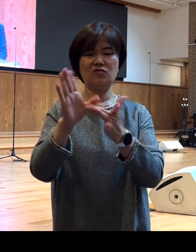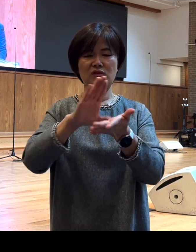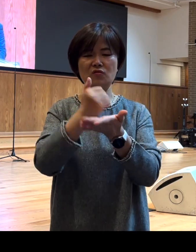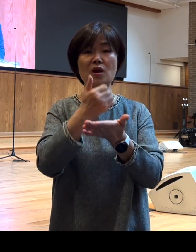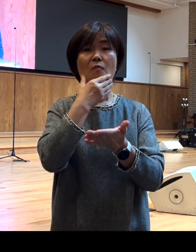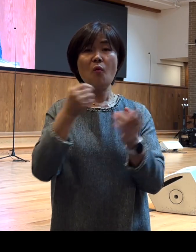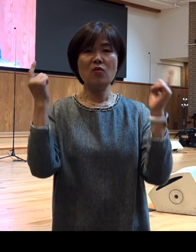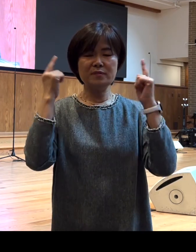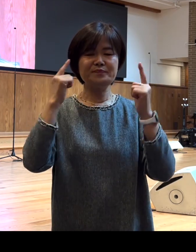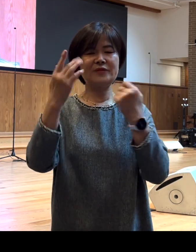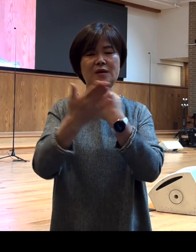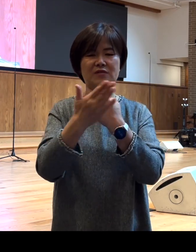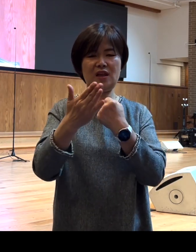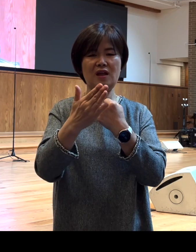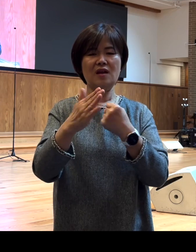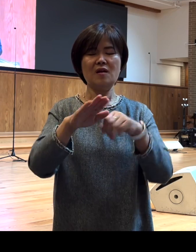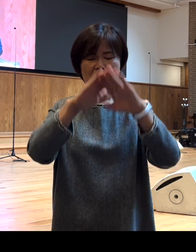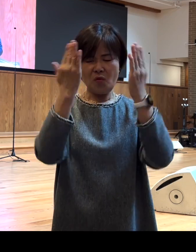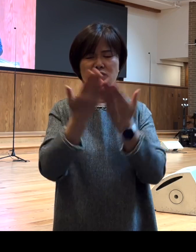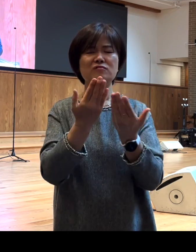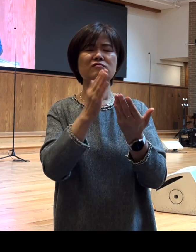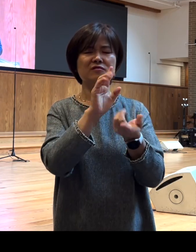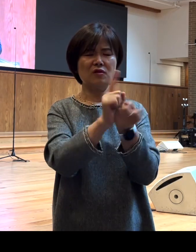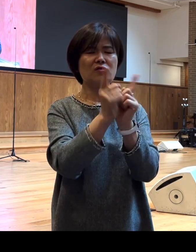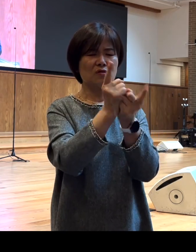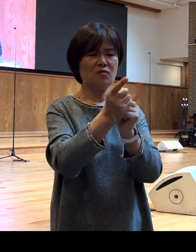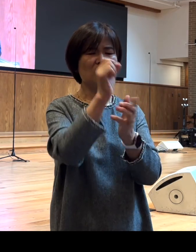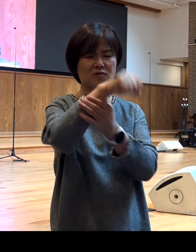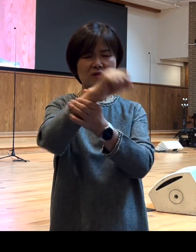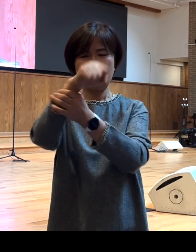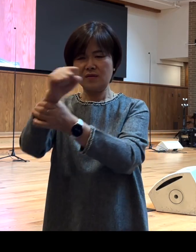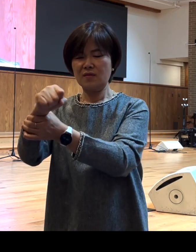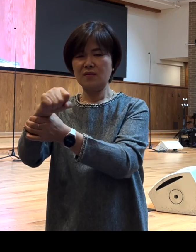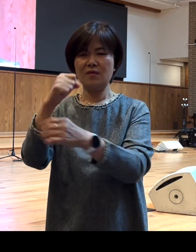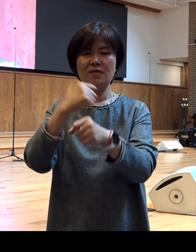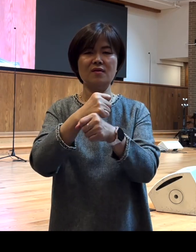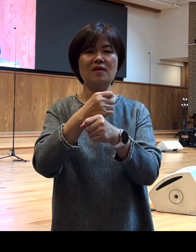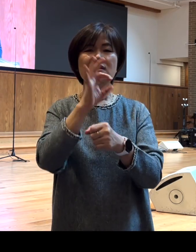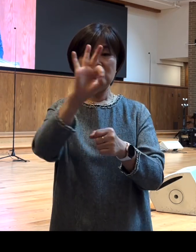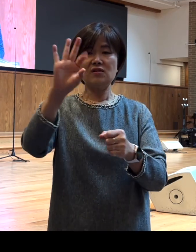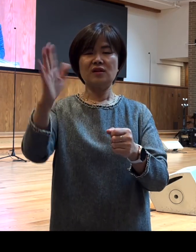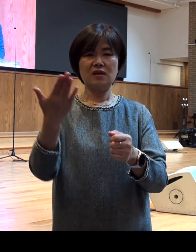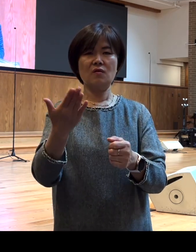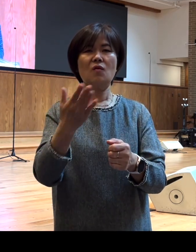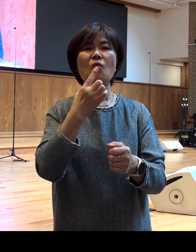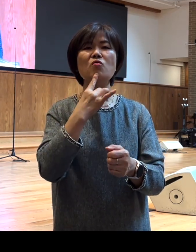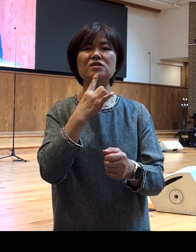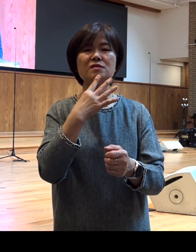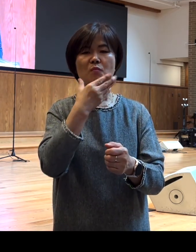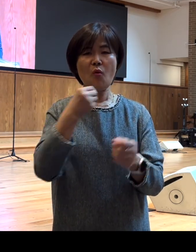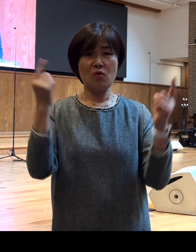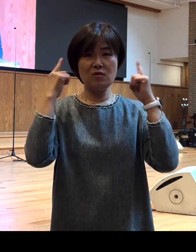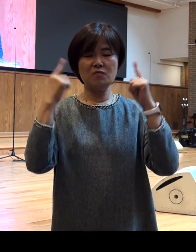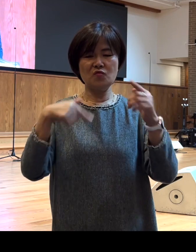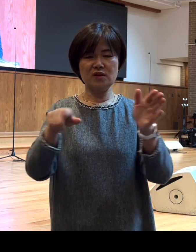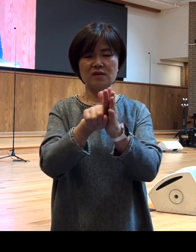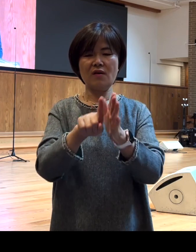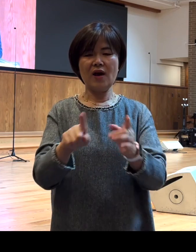때문에 그 차이를 인정하고 서로 수용하고 오직 복음을 위해서 함께 헌신했다는 그럼